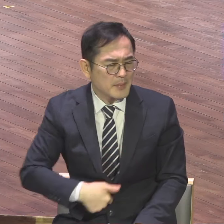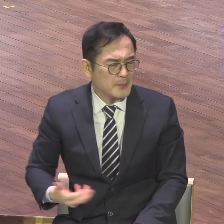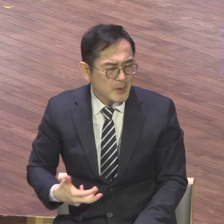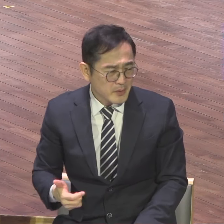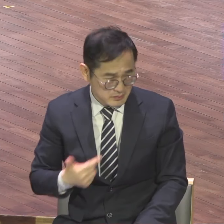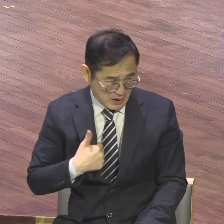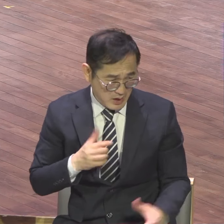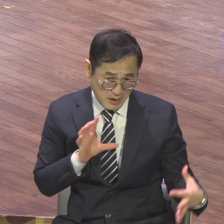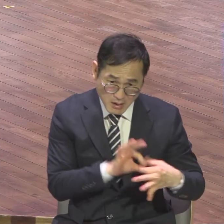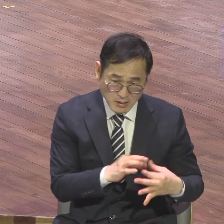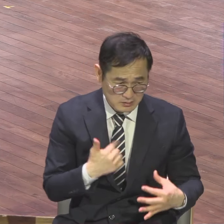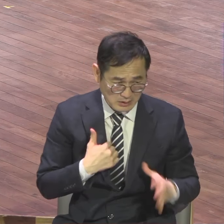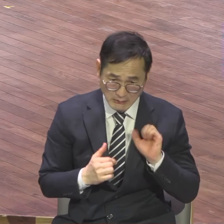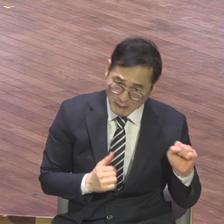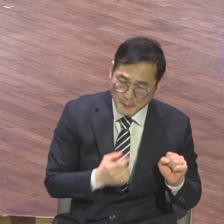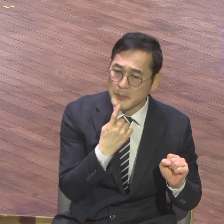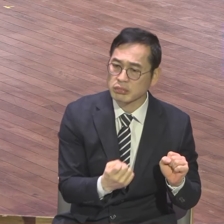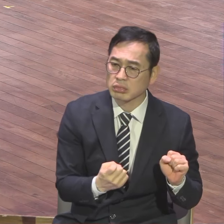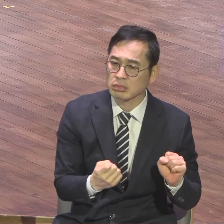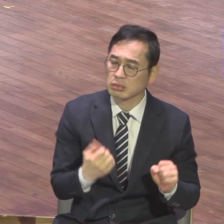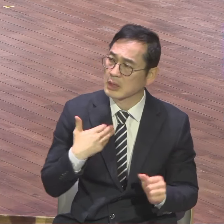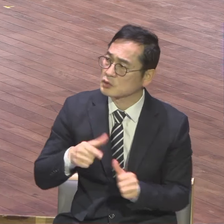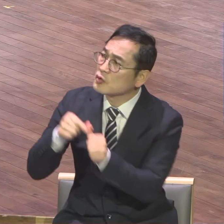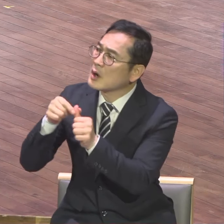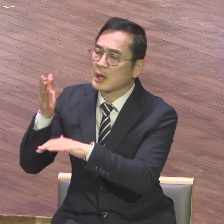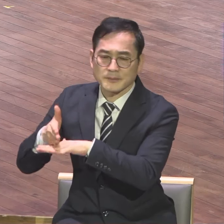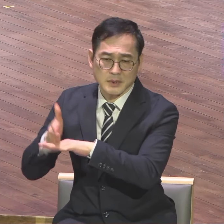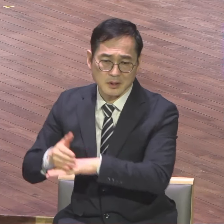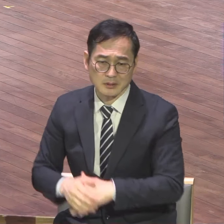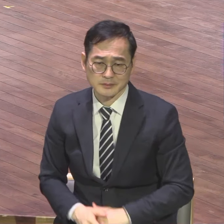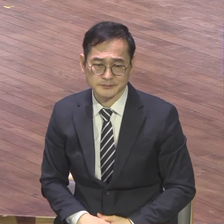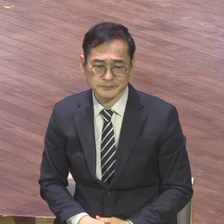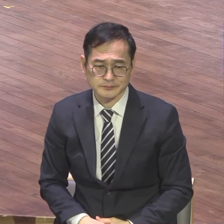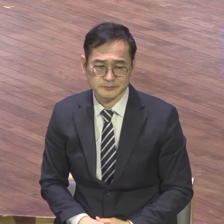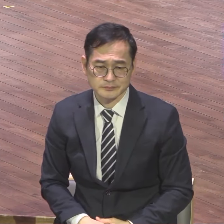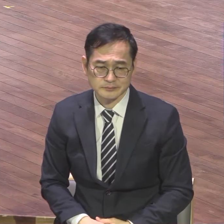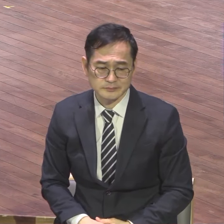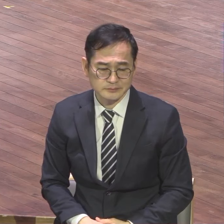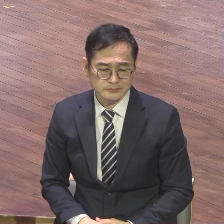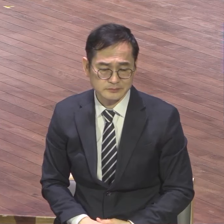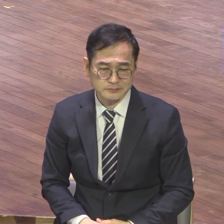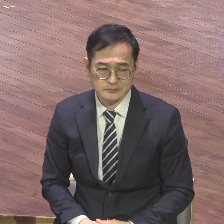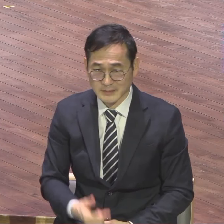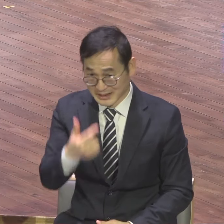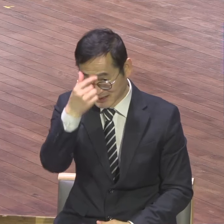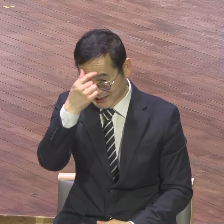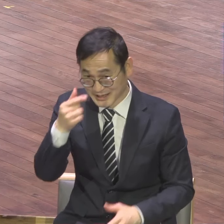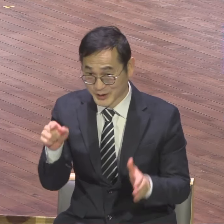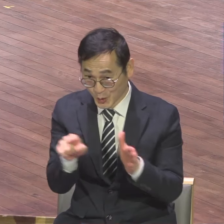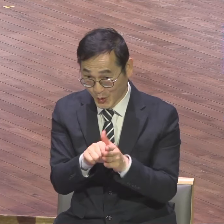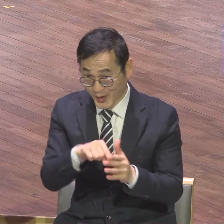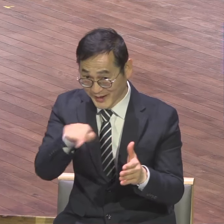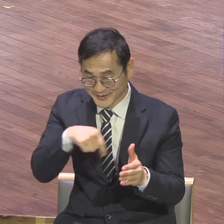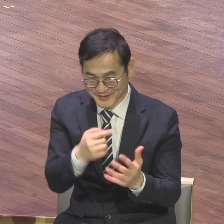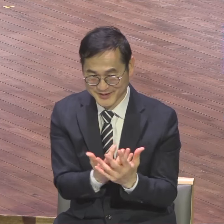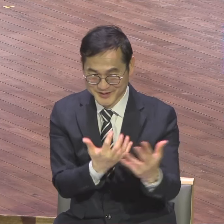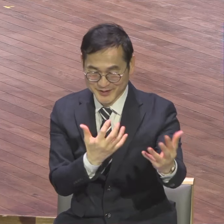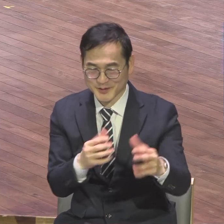아니 여러분 기독교에 총회장 지낸 분이 자살하던 소리 들어봤어요 우리나라 대통령도